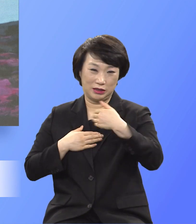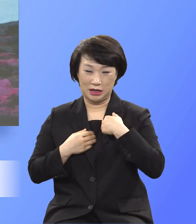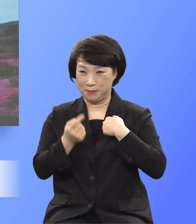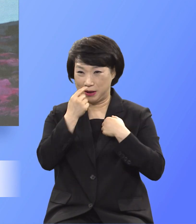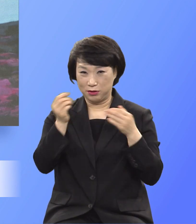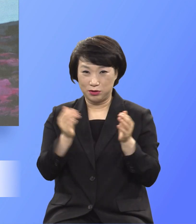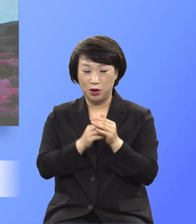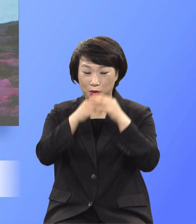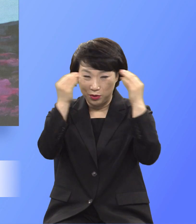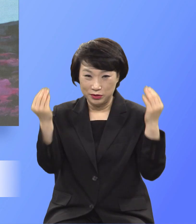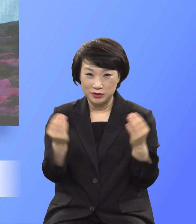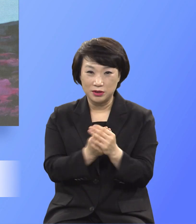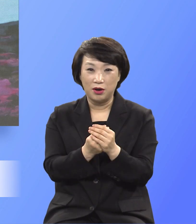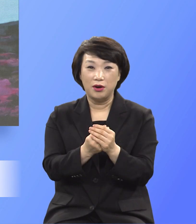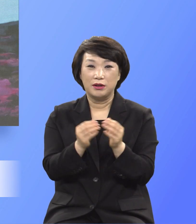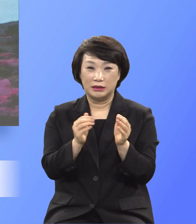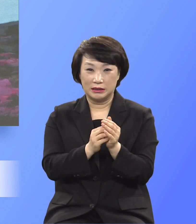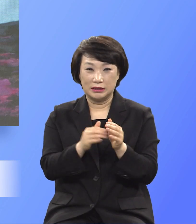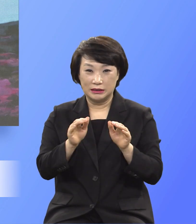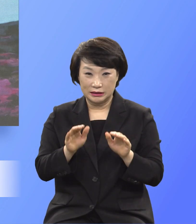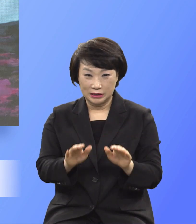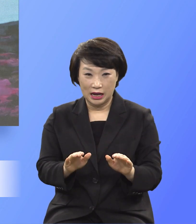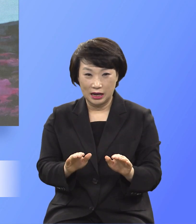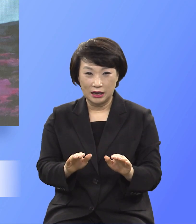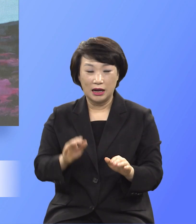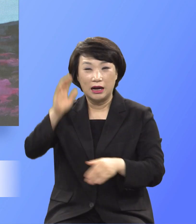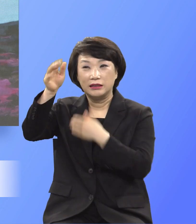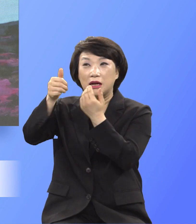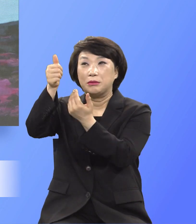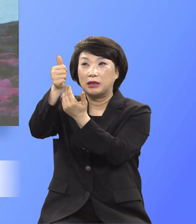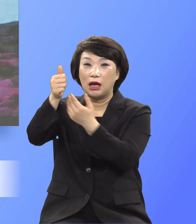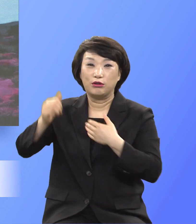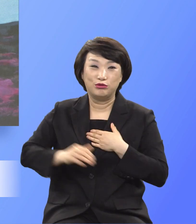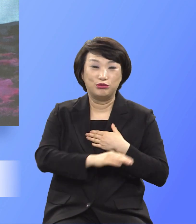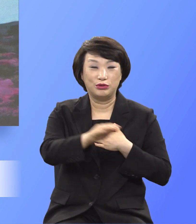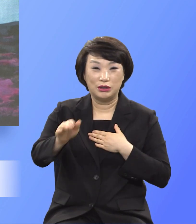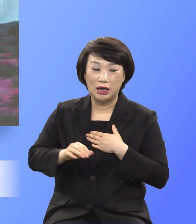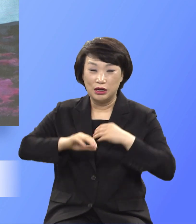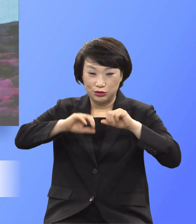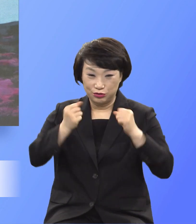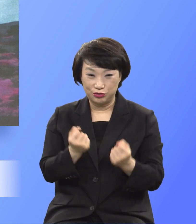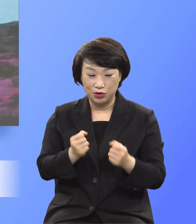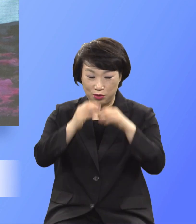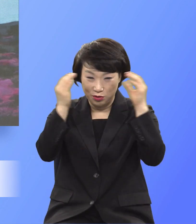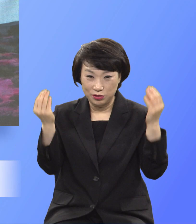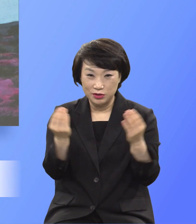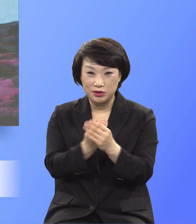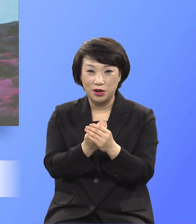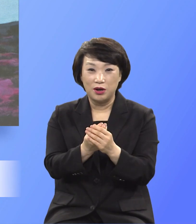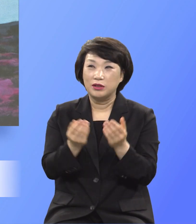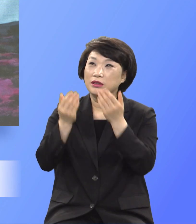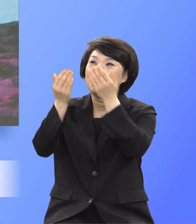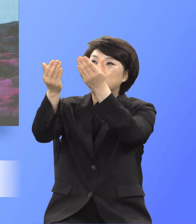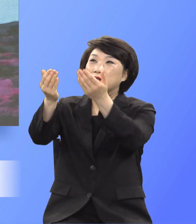되었습니다. 예 하나님 앞에 순종으로 온전하게 드린 바 되었으므로